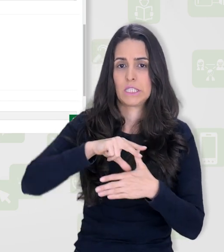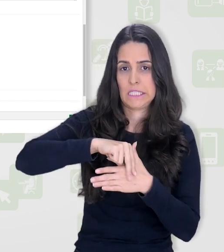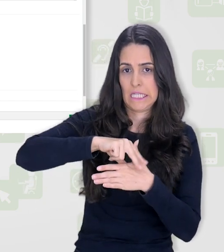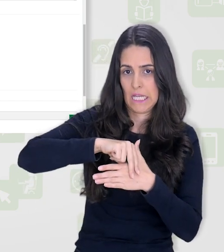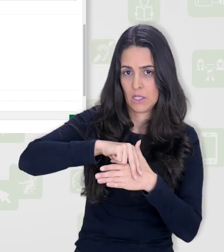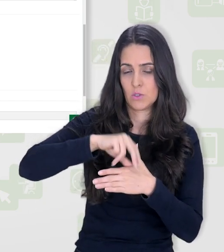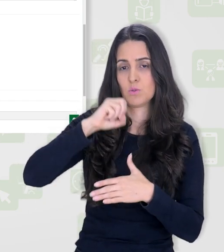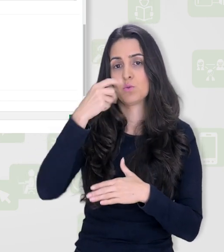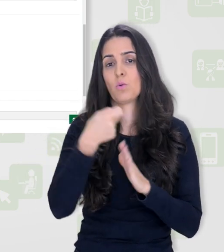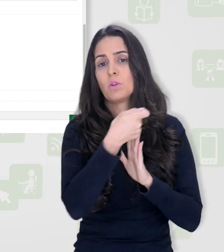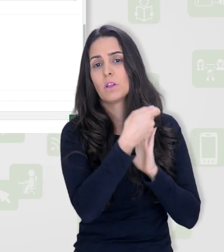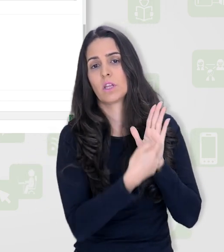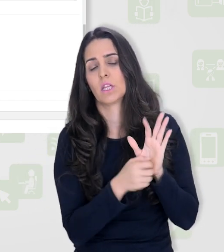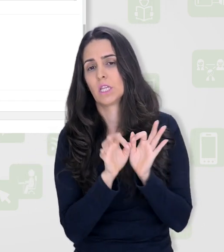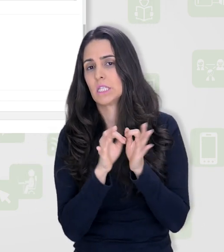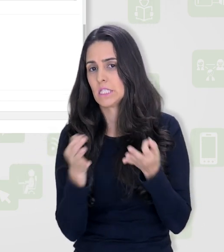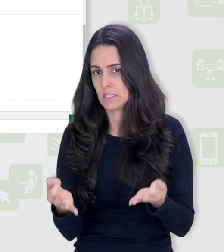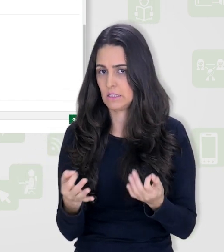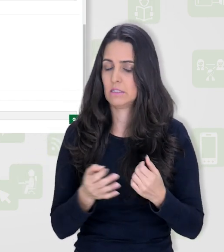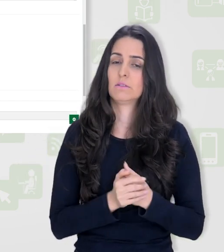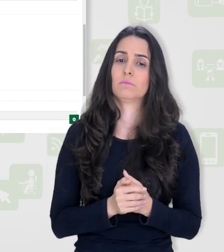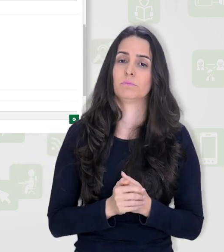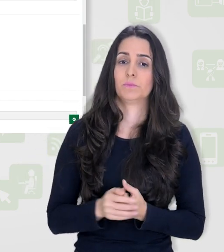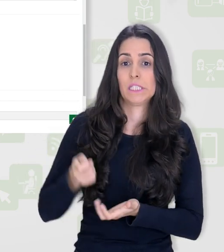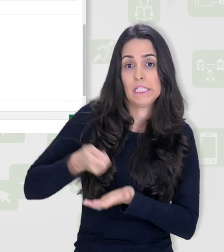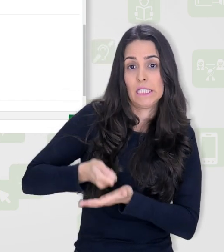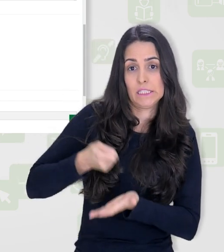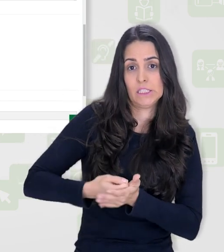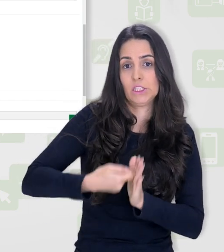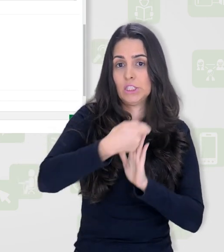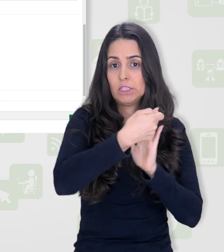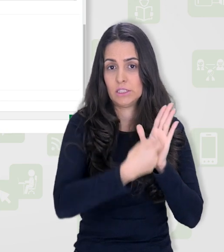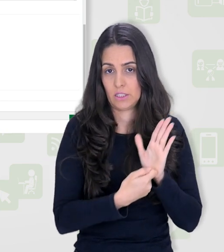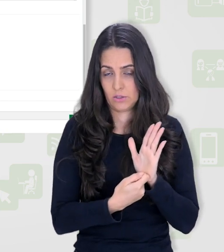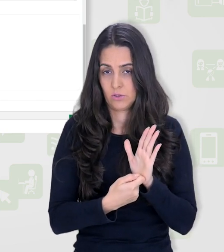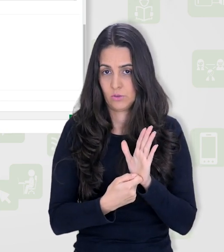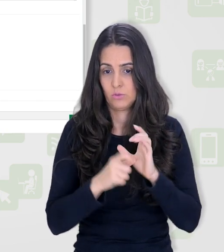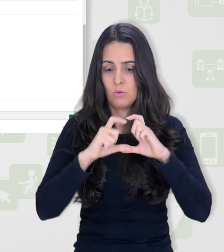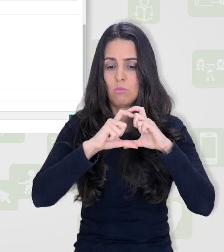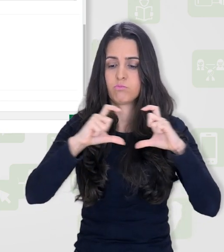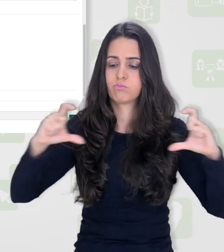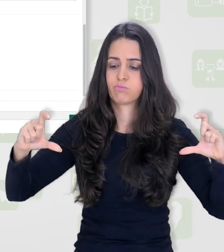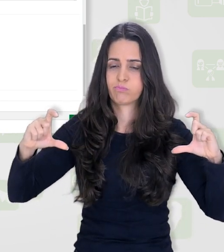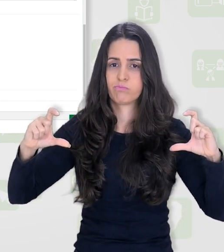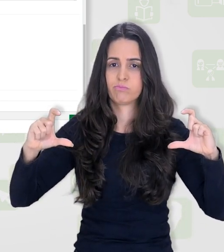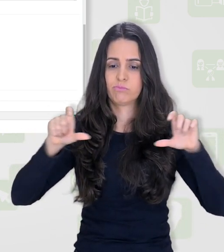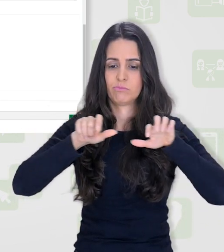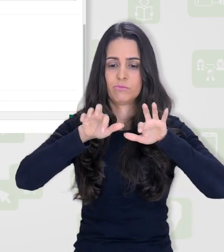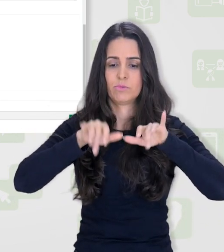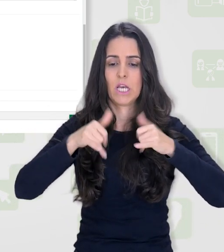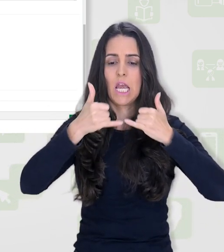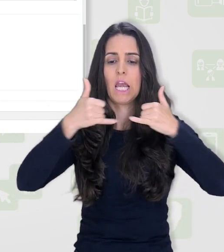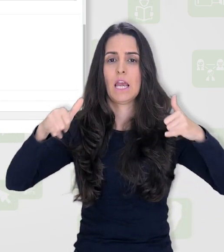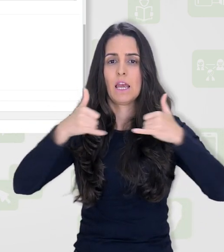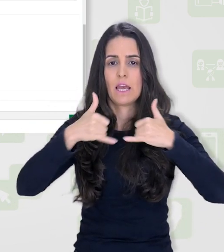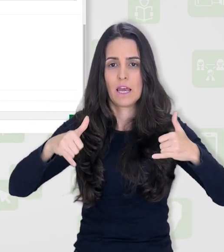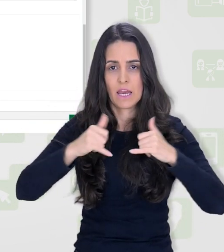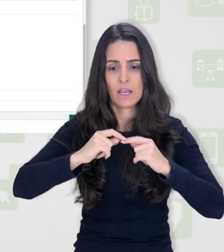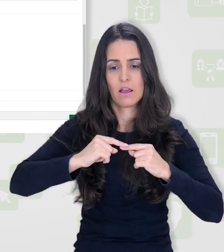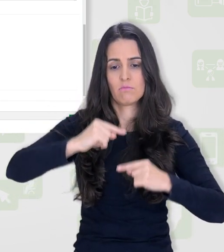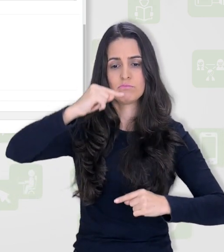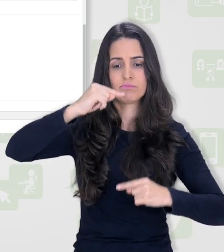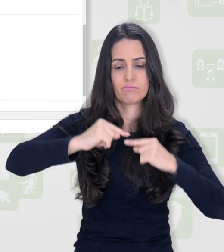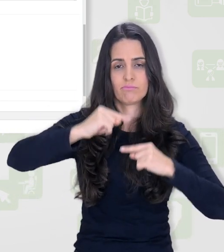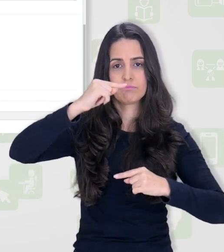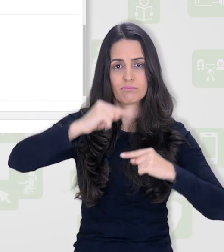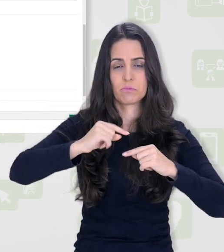texto simples, vamos manter aqui o padrão. Exigir o texto, tamanho da caixa de entrada, quantas linhas,